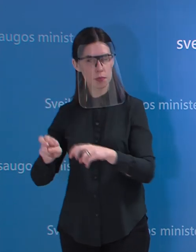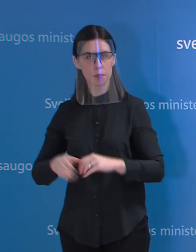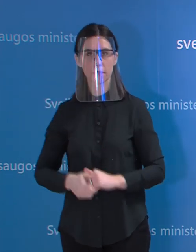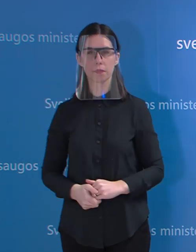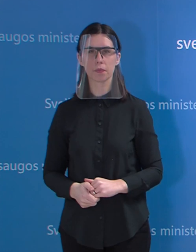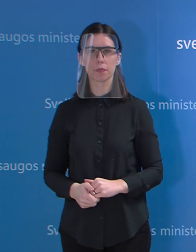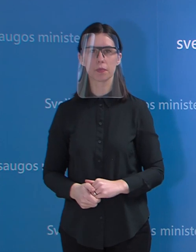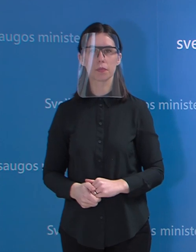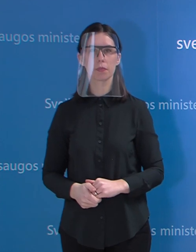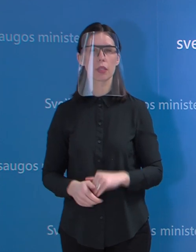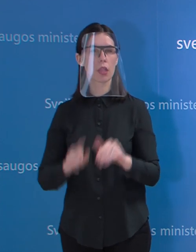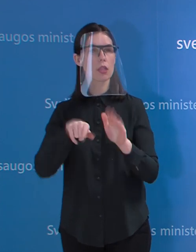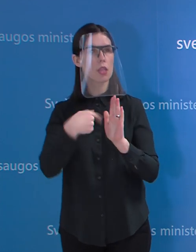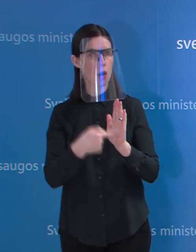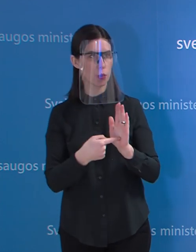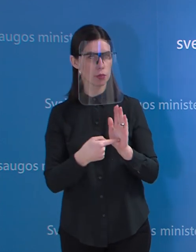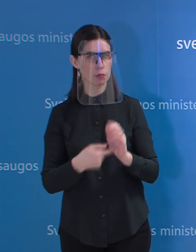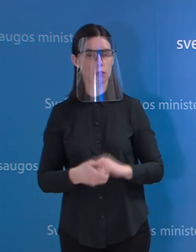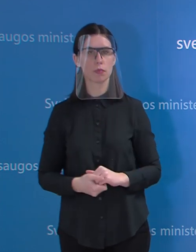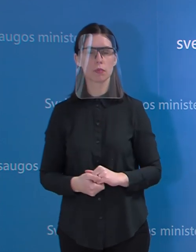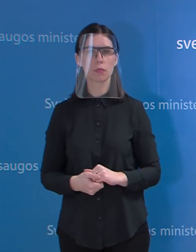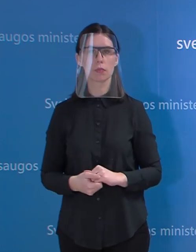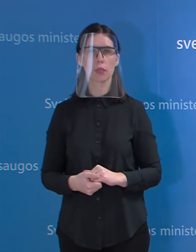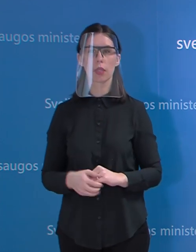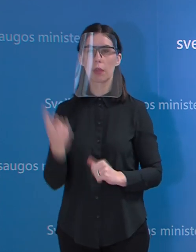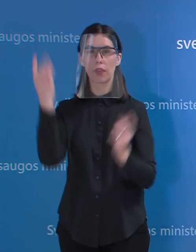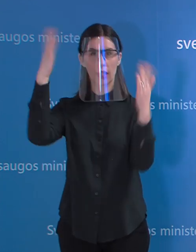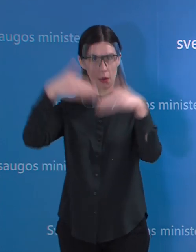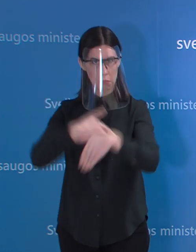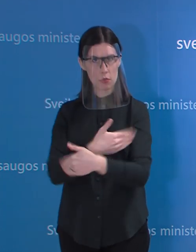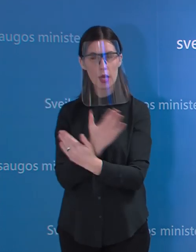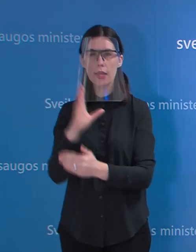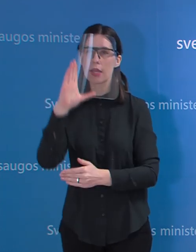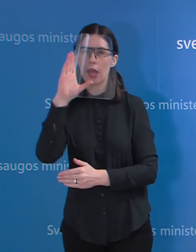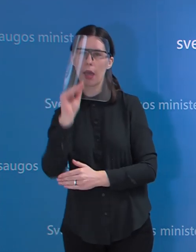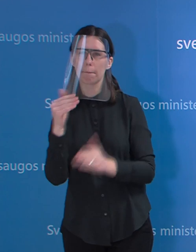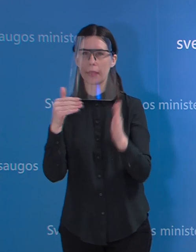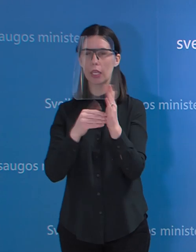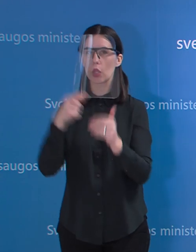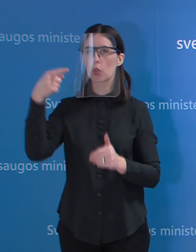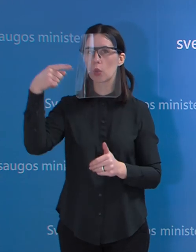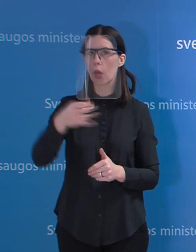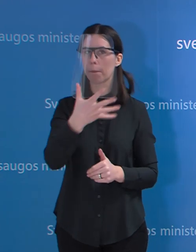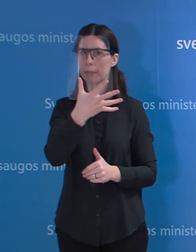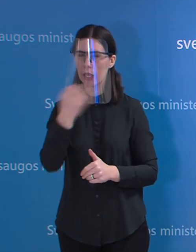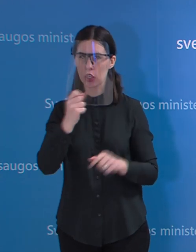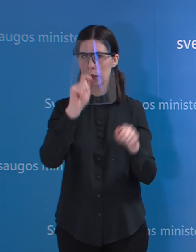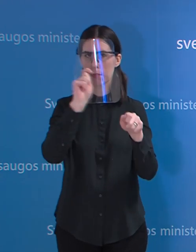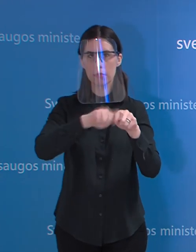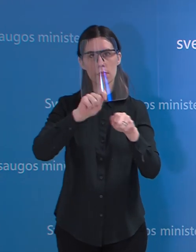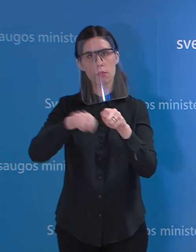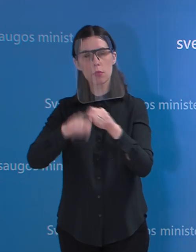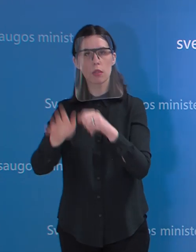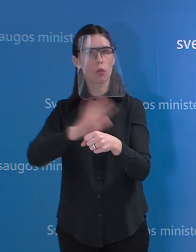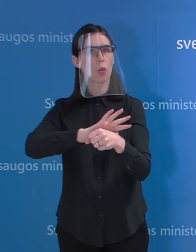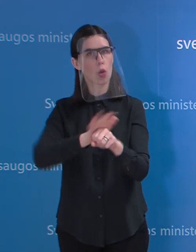Esate minėjęs, jog pagal dabartinius pajėgumus per parą galima ištirti kiek pusantro tūkstančio mėginių, tačiau tyrimų